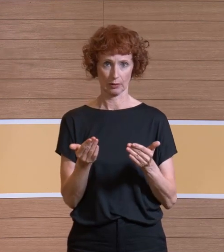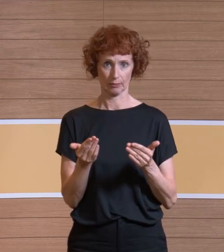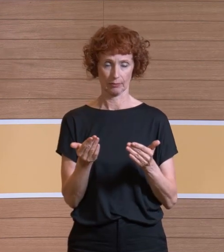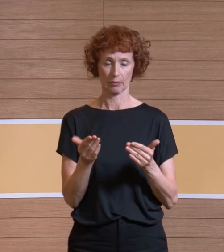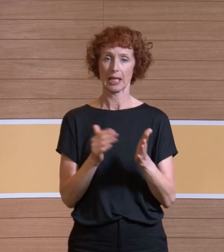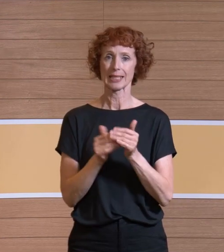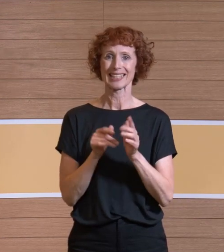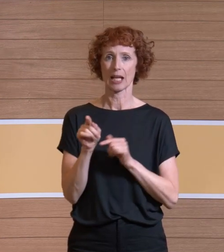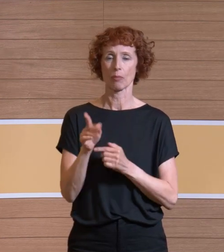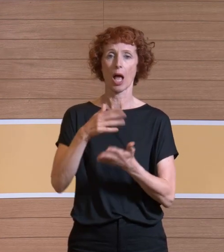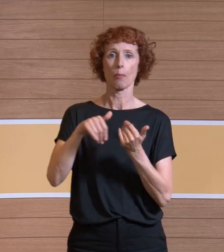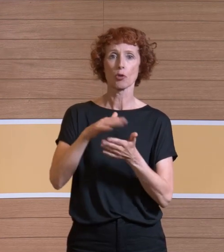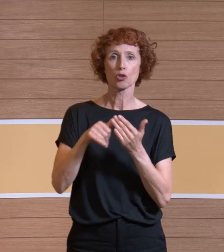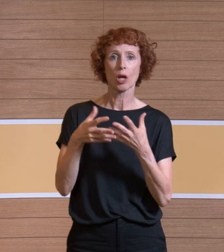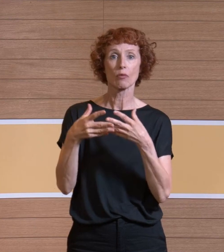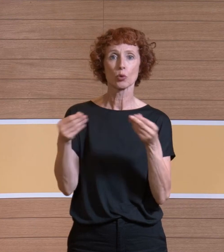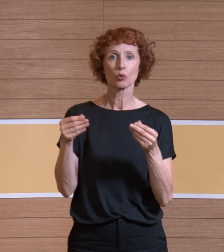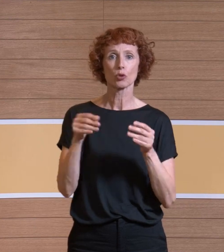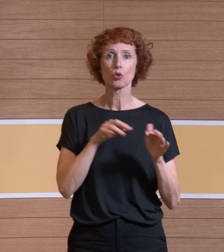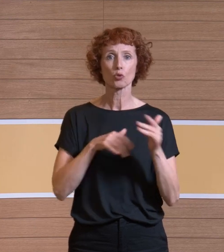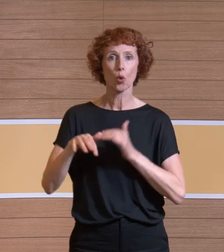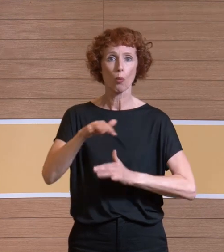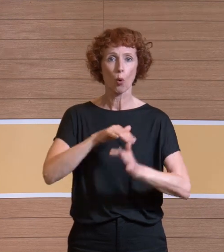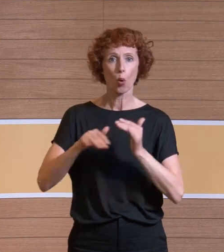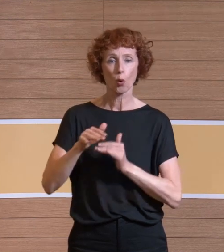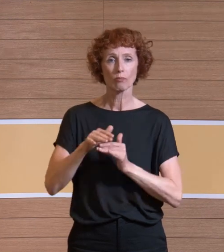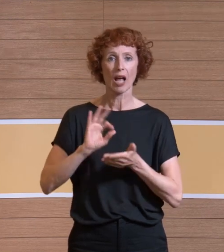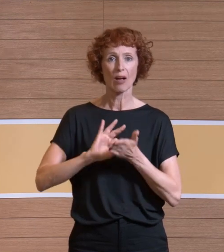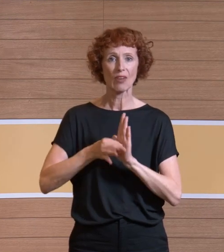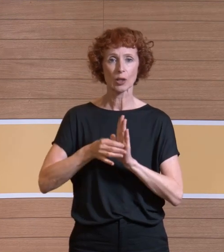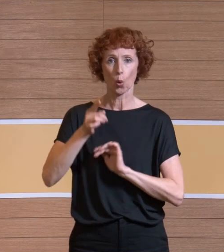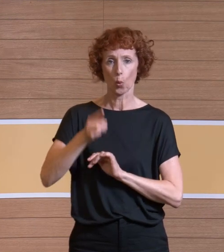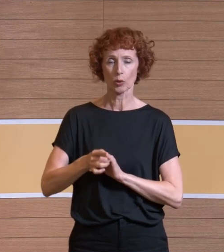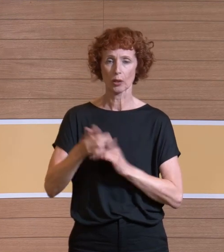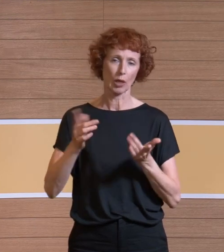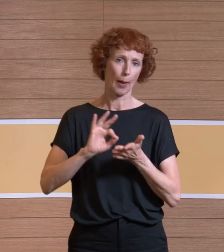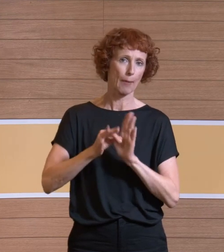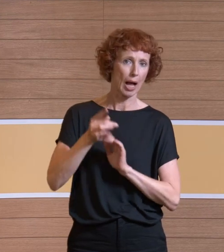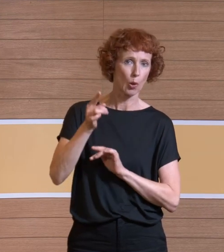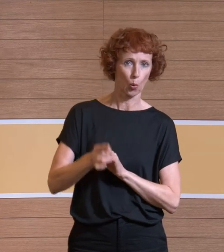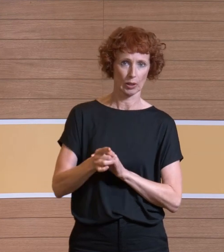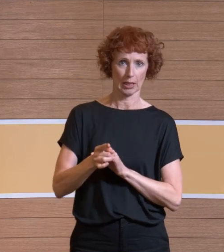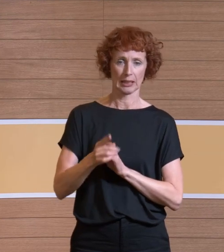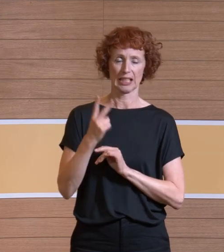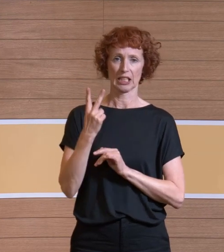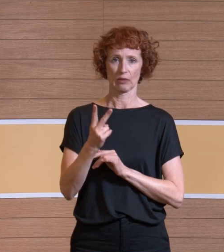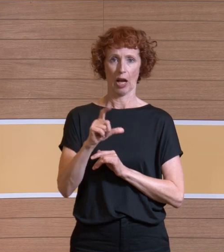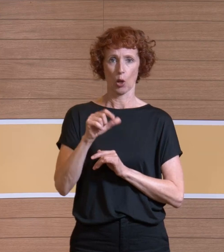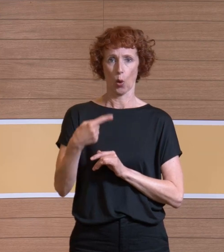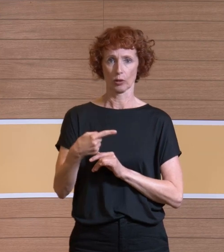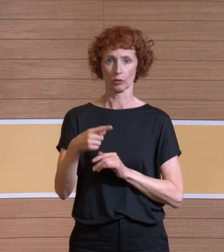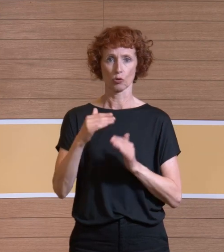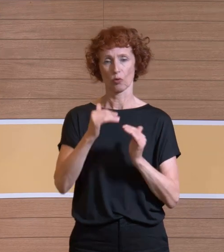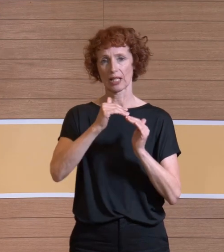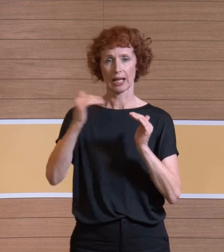System der Misch- und Verdünnungsströmung um den Faktor 100 oder um das Hundertfache beziehungsweise zwei Lockstufen reduziert wird innerhalb